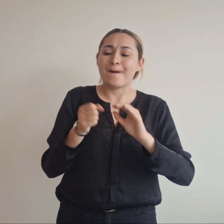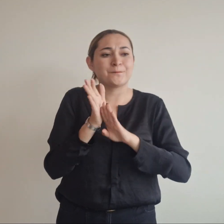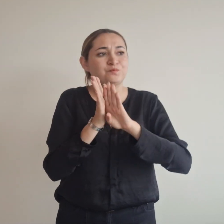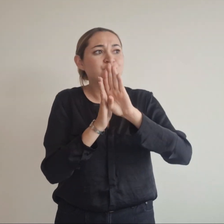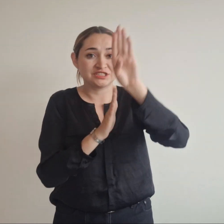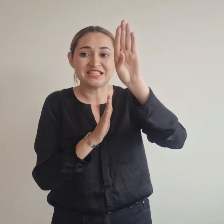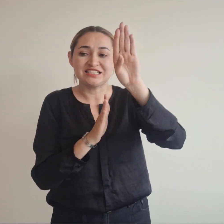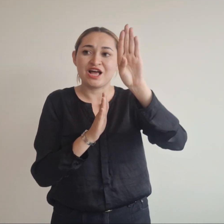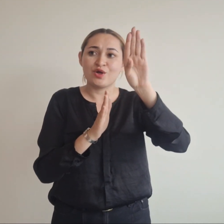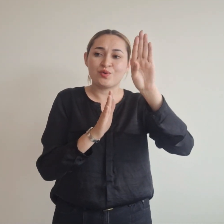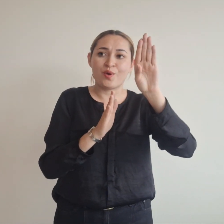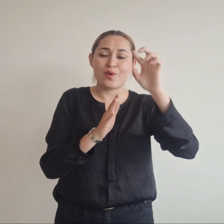profesional de nuestra gente.